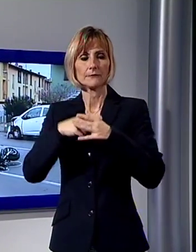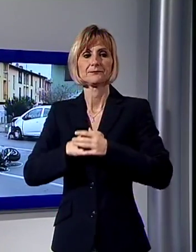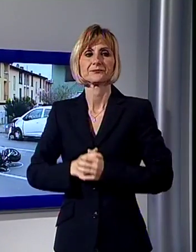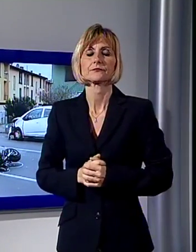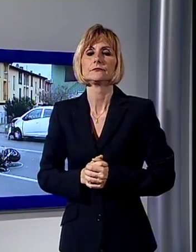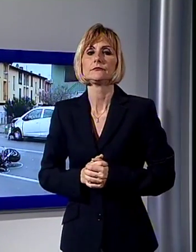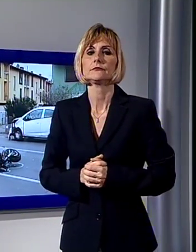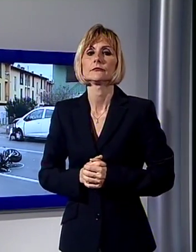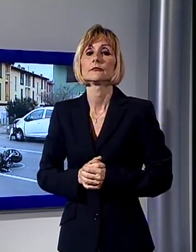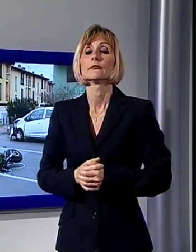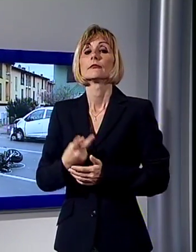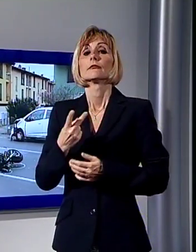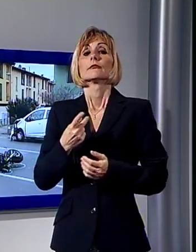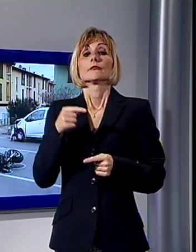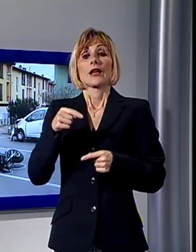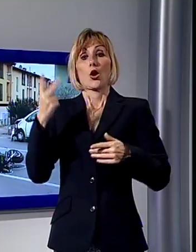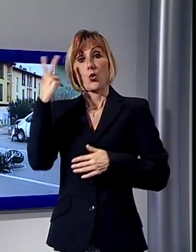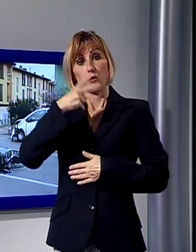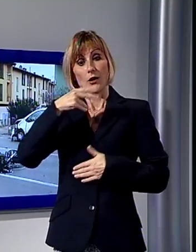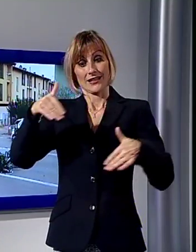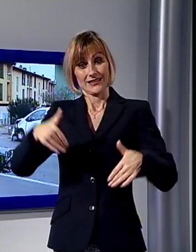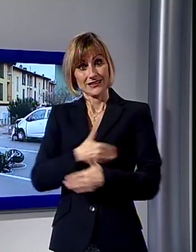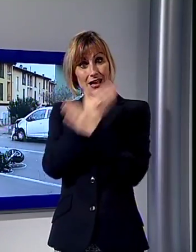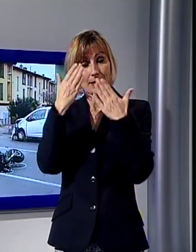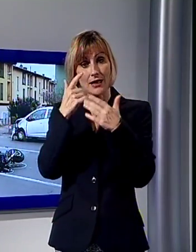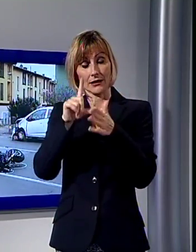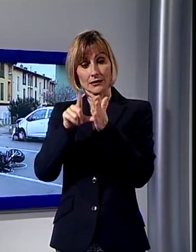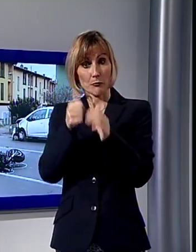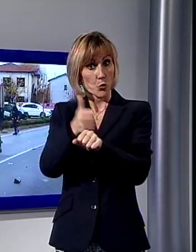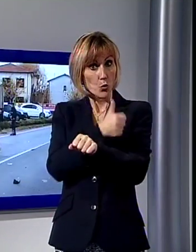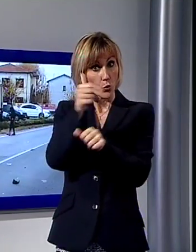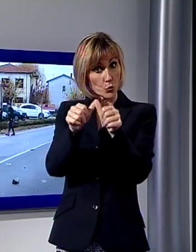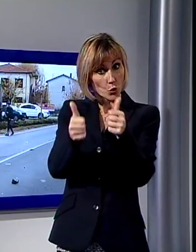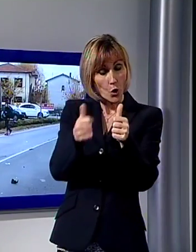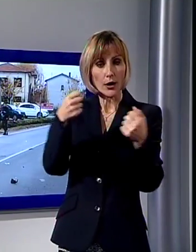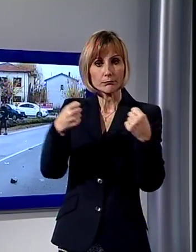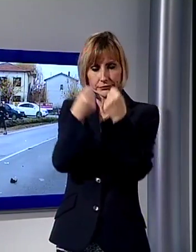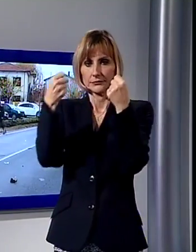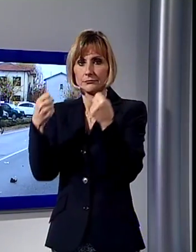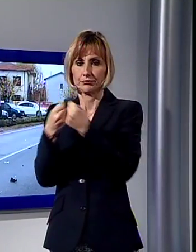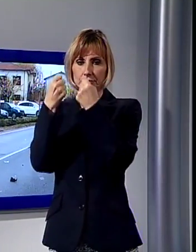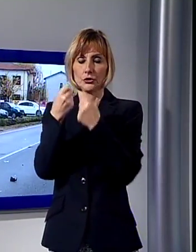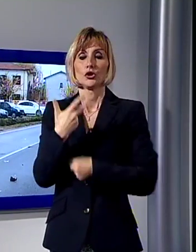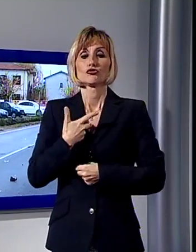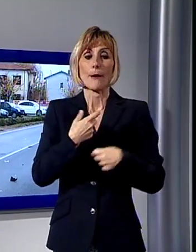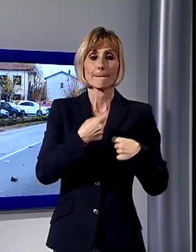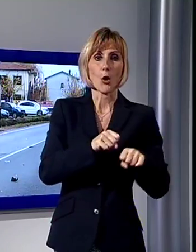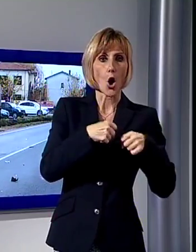Paura per due incidenti che si sono verificati nel giro di un'ora a Lucca e che hanno visto coinvolti una moto e uno scooter.